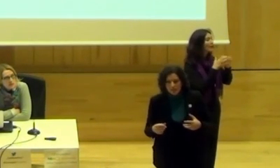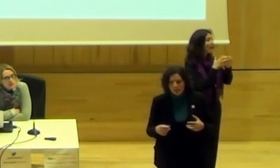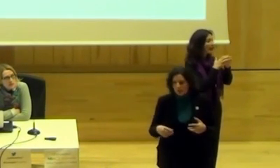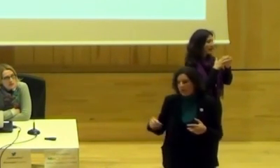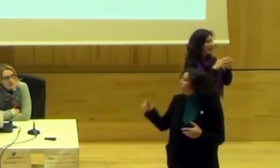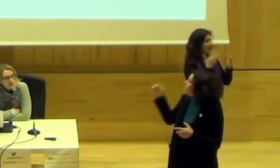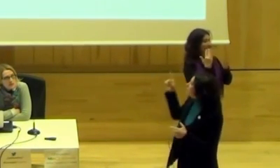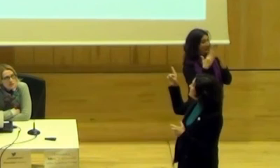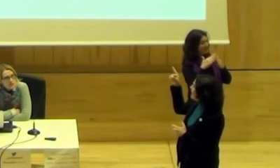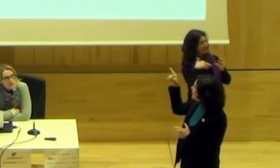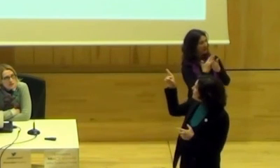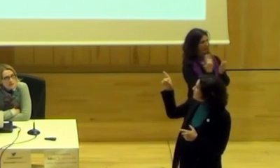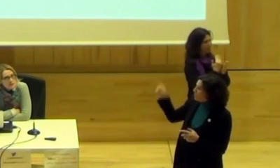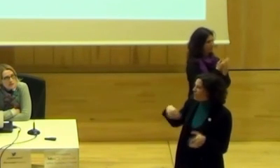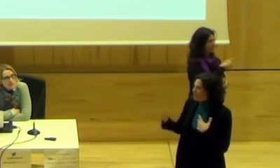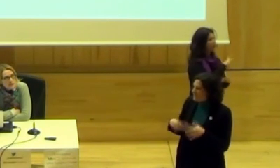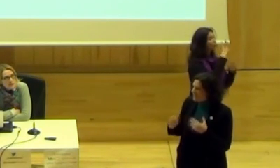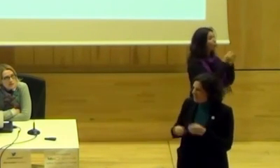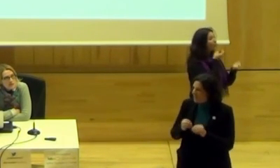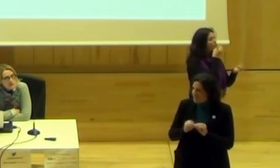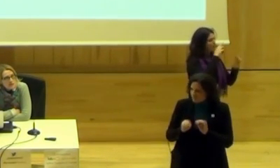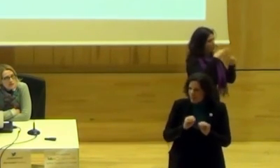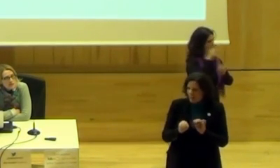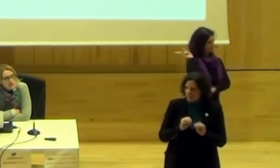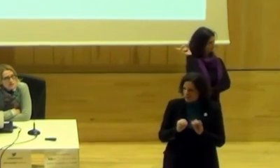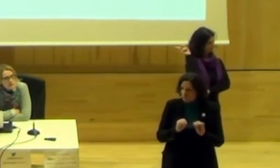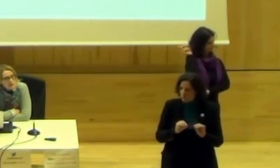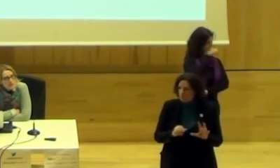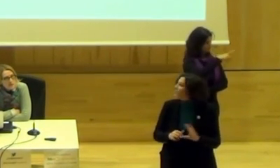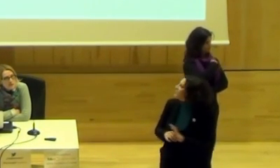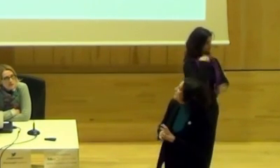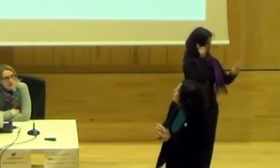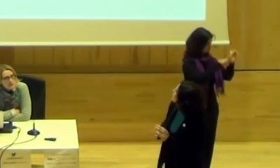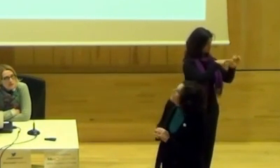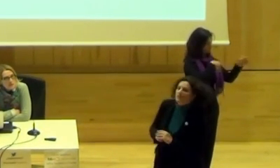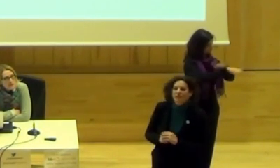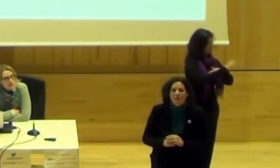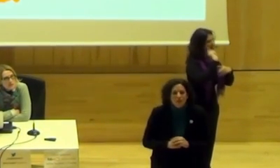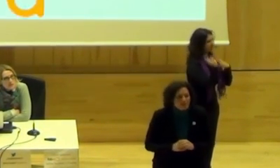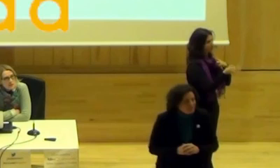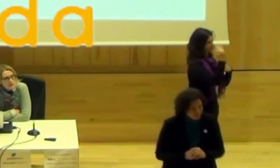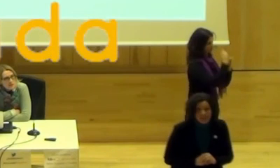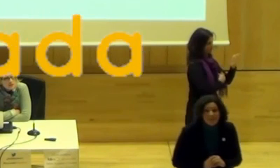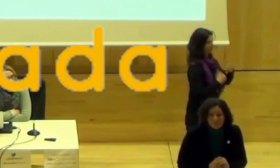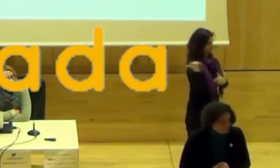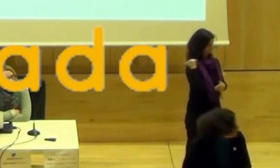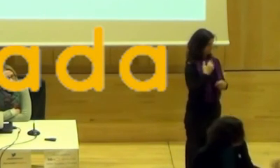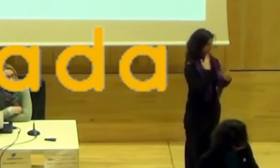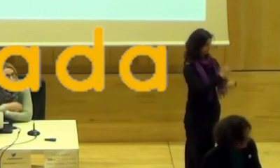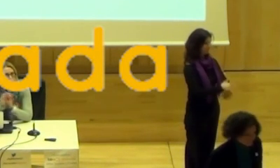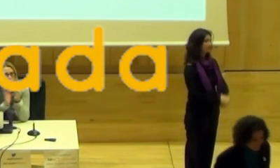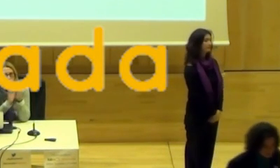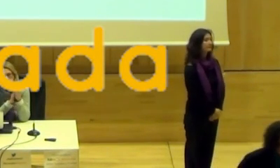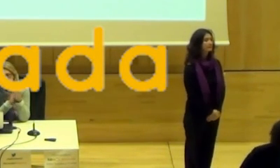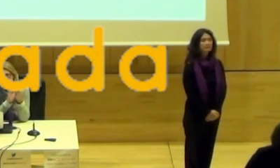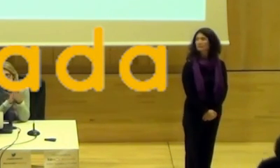Casa de la Céspedes. Toda la información está en la página web. Por eso no me he entretenido a ver. Ahí, punto, punto, por la actividad. Gracias.